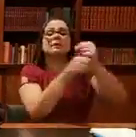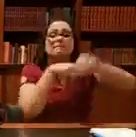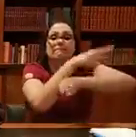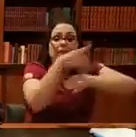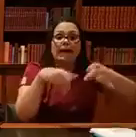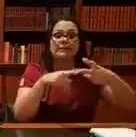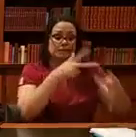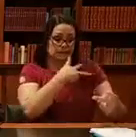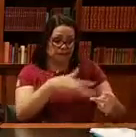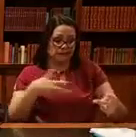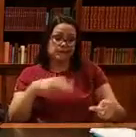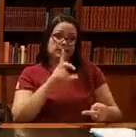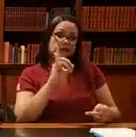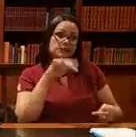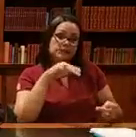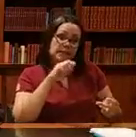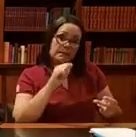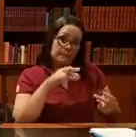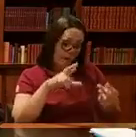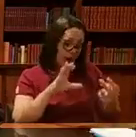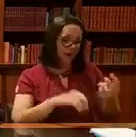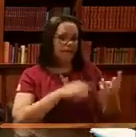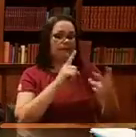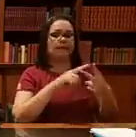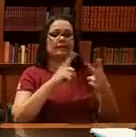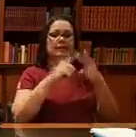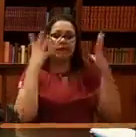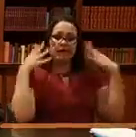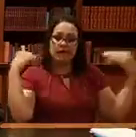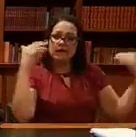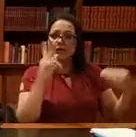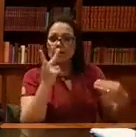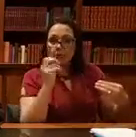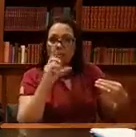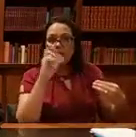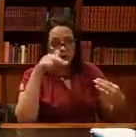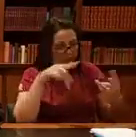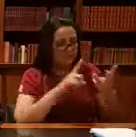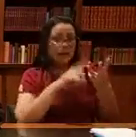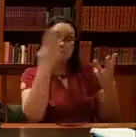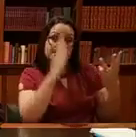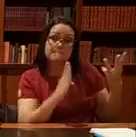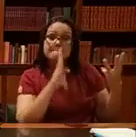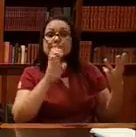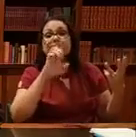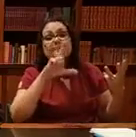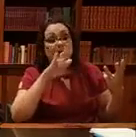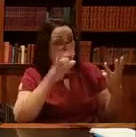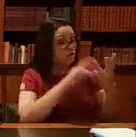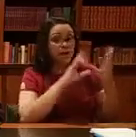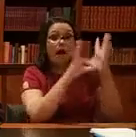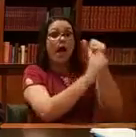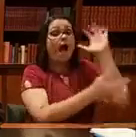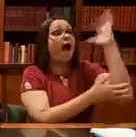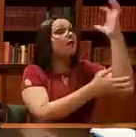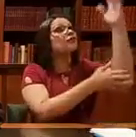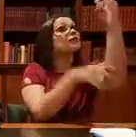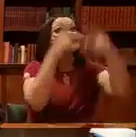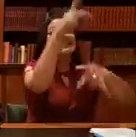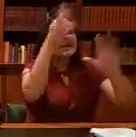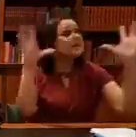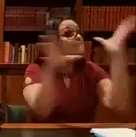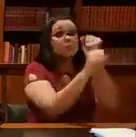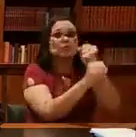plantadas. É isso que a gente está fazendo hoje para criar emprego, renda e uma nova oportunidade. E o RenovaBio é o seguinte,